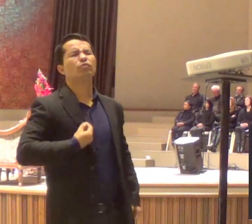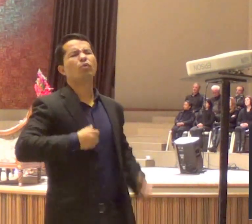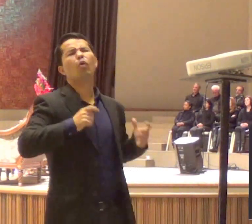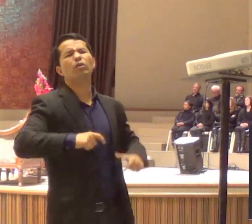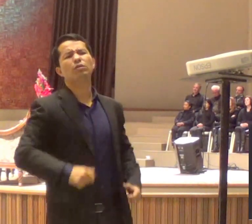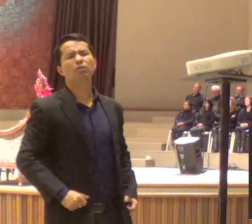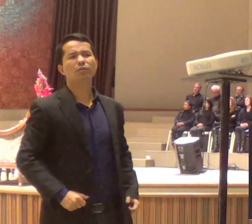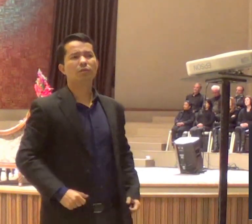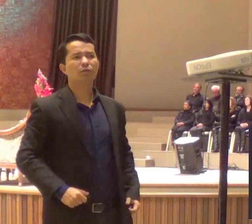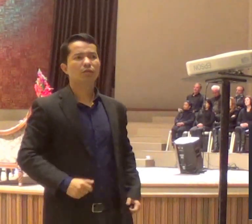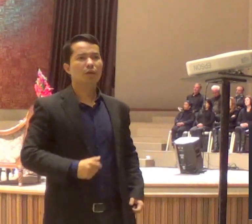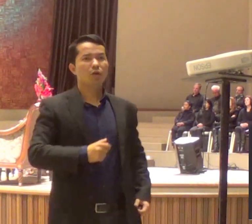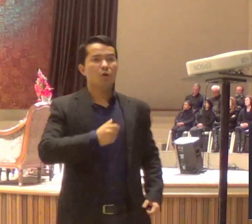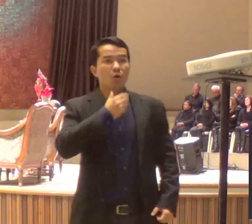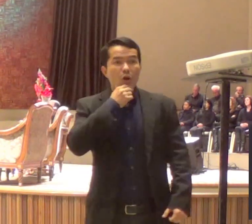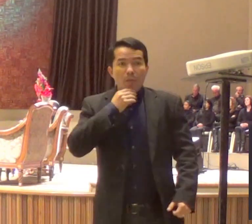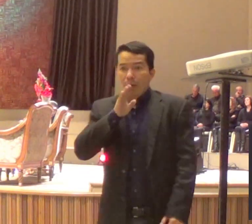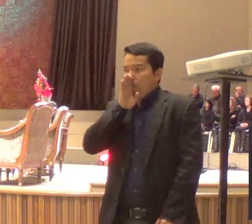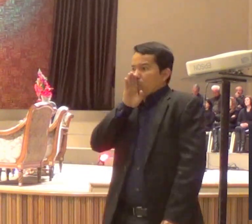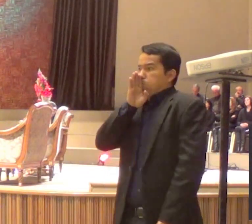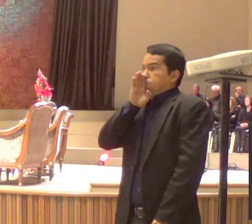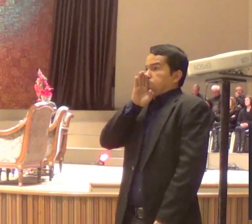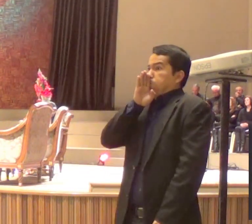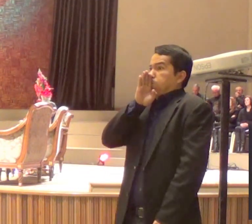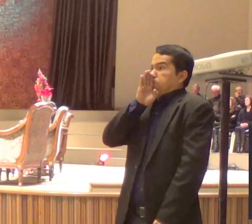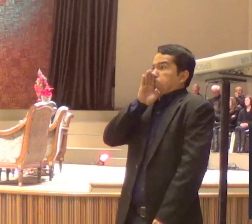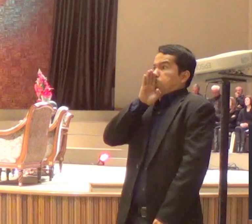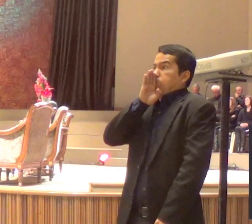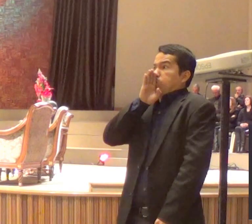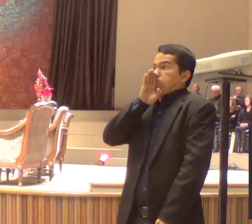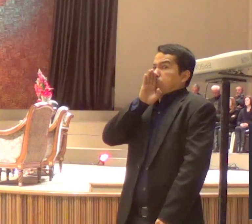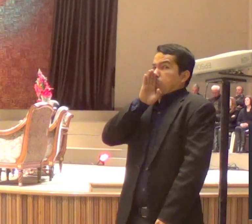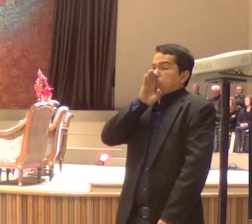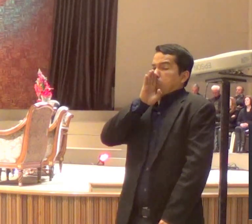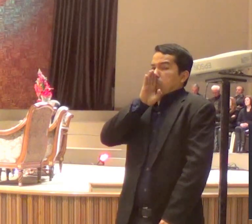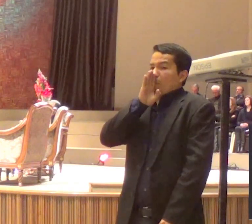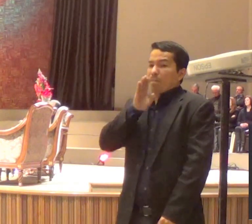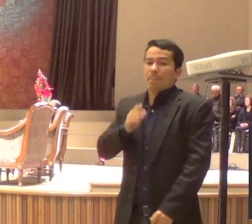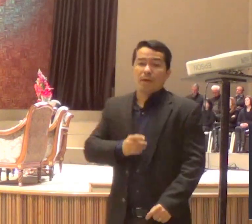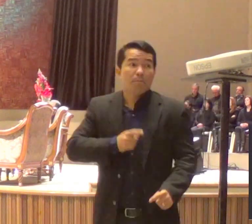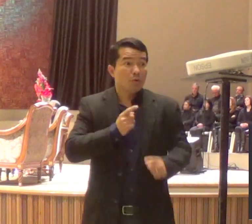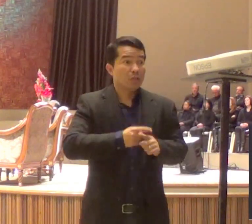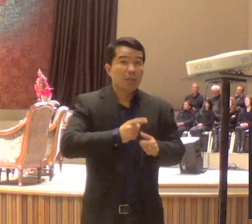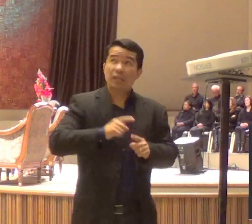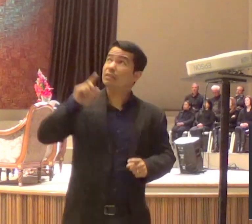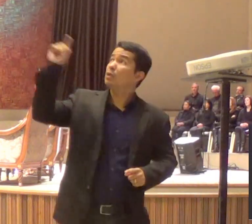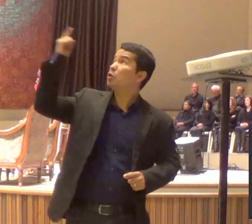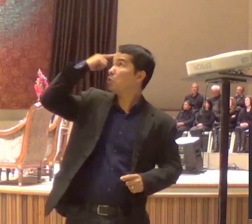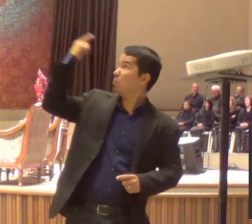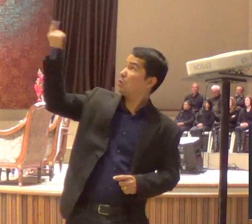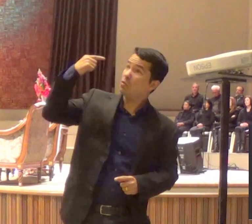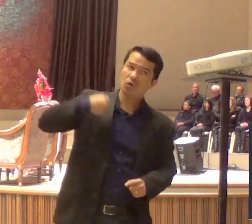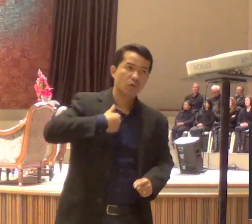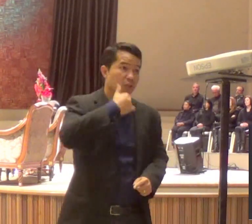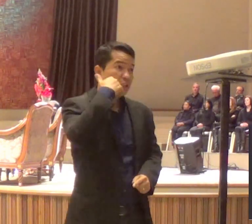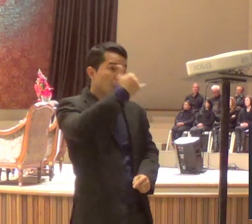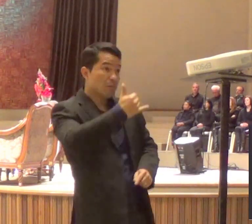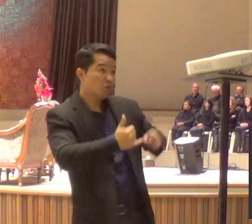Aí o cara ficou gelado, porque Deus me mandou ligar para você agora, o que está acontecendo na tua